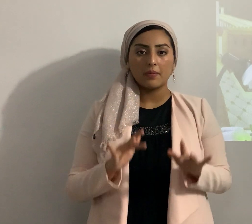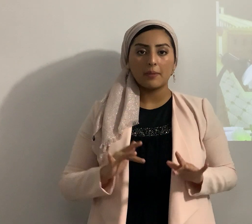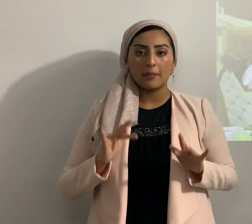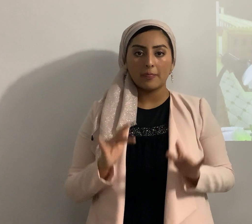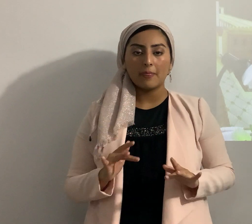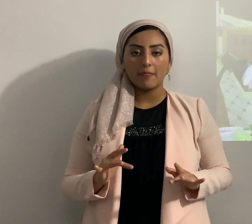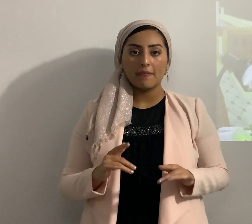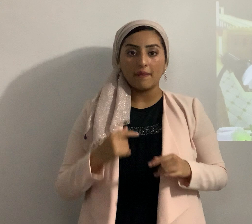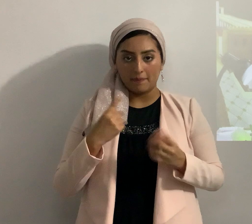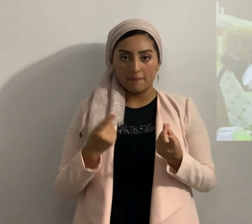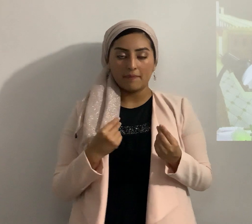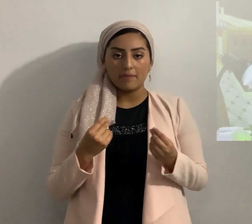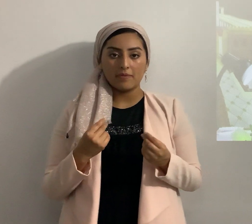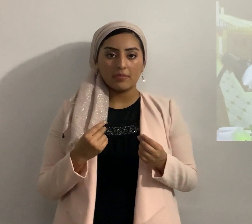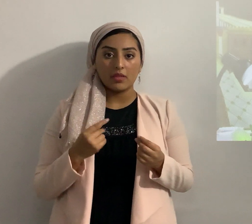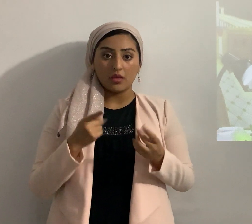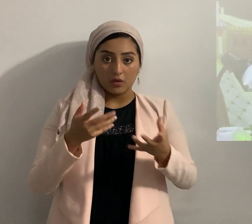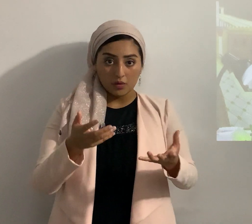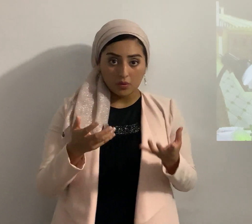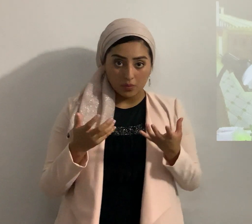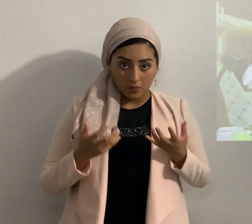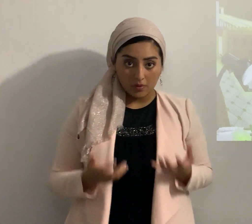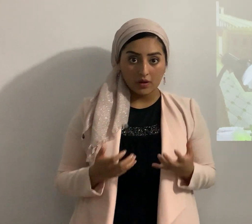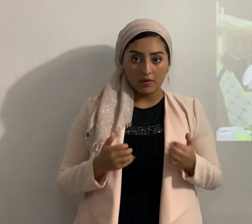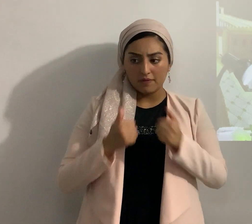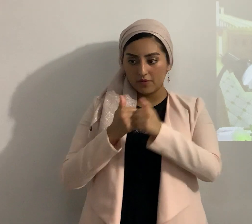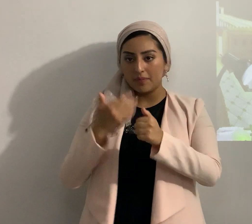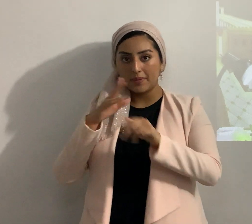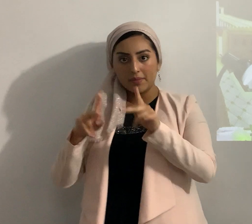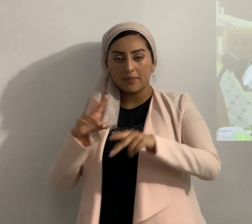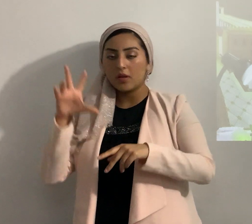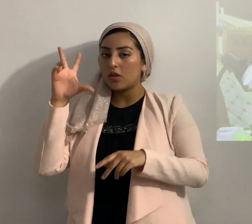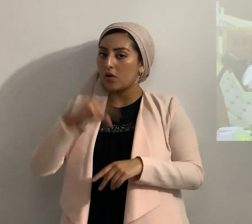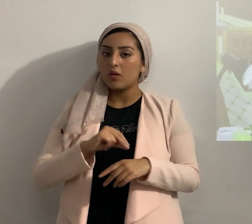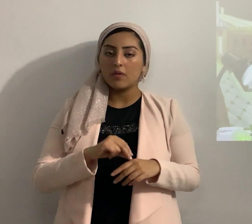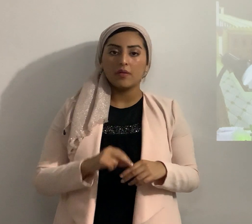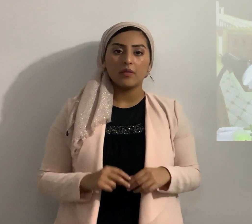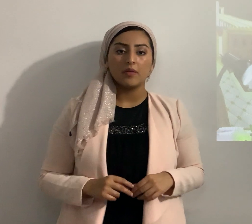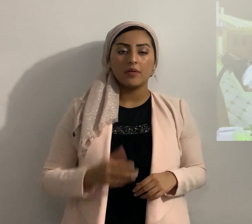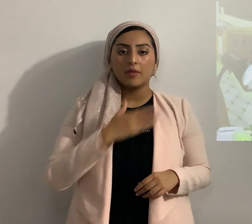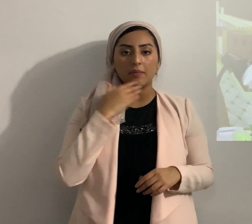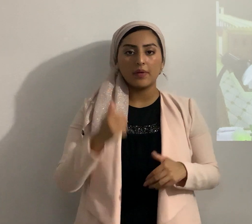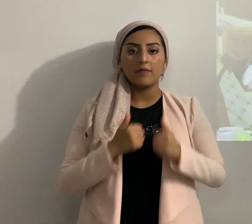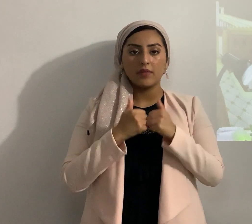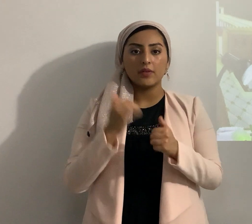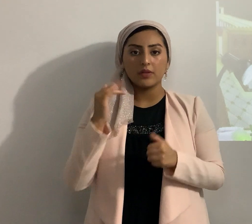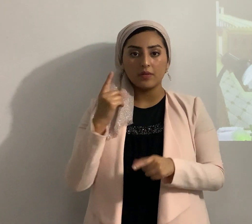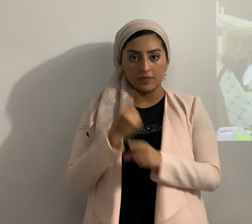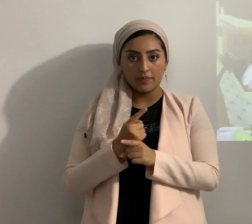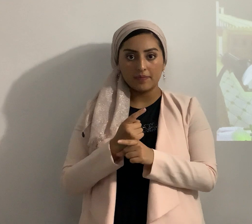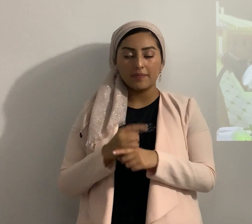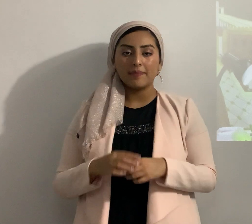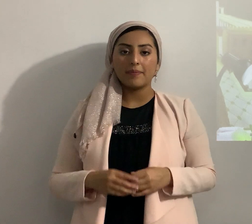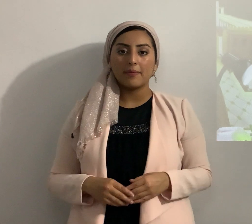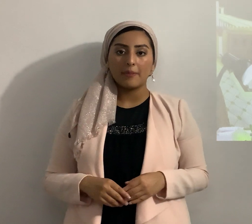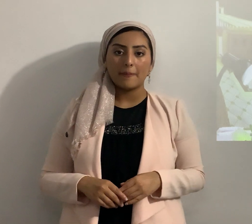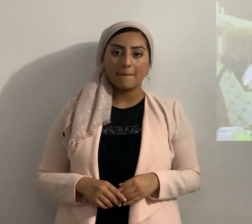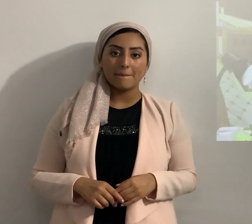subraya eso tú quieres estar de ese lado no verdad mejor del lado de Yahweh verdad y luego